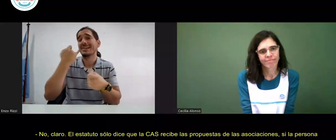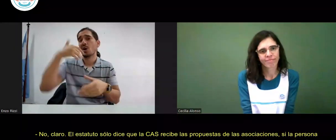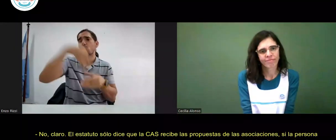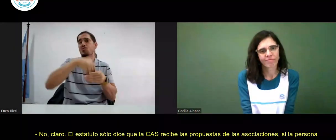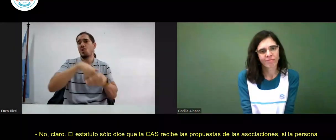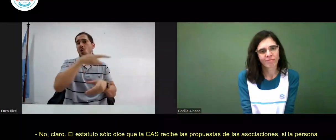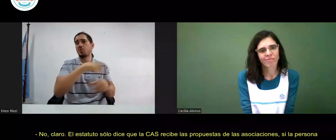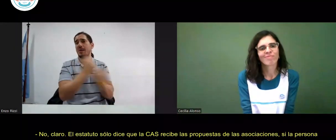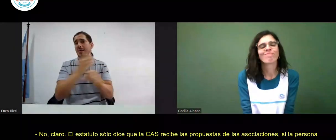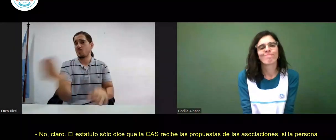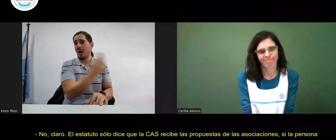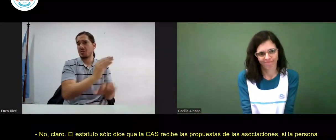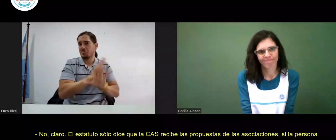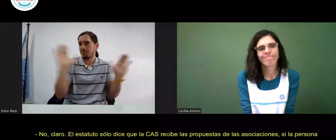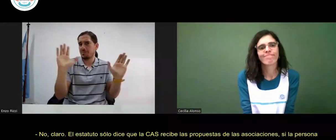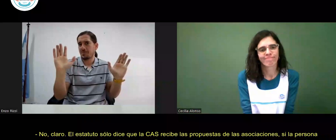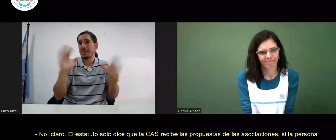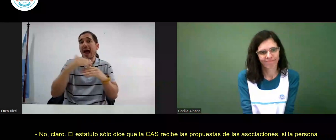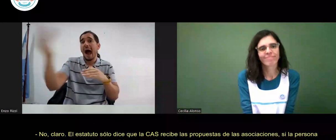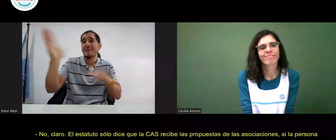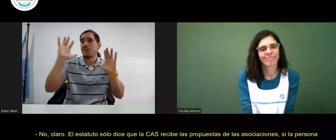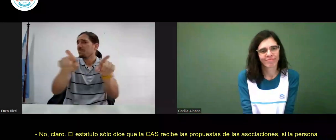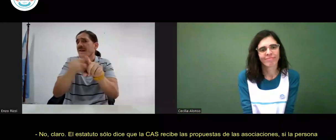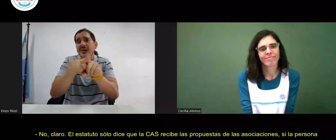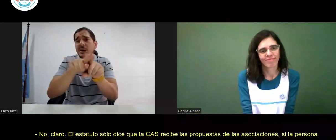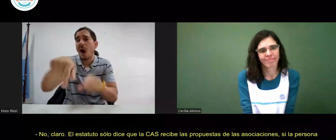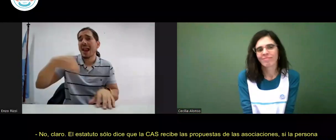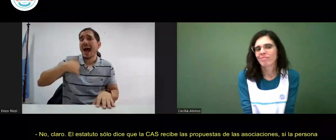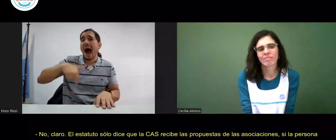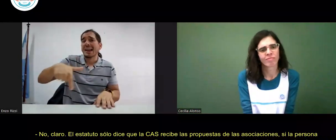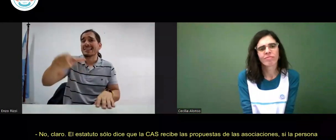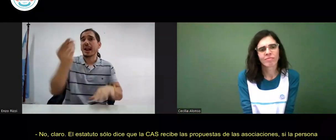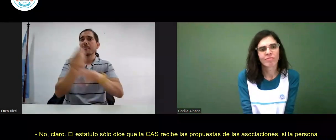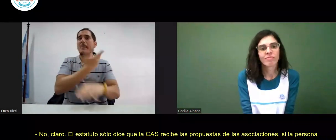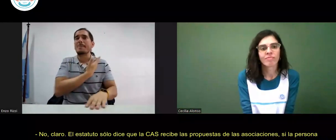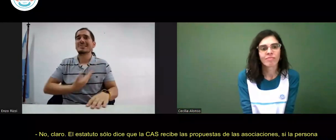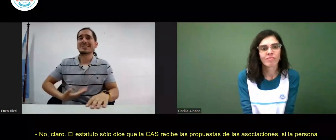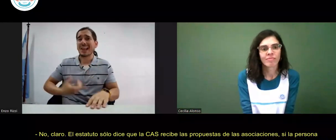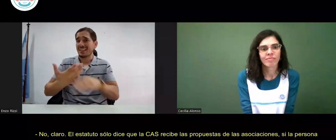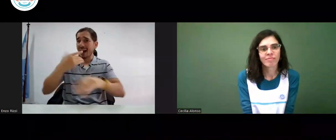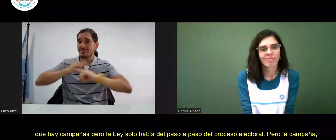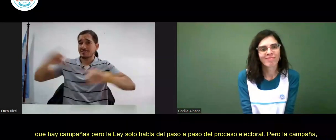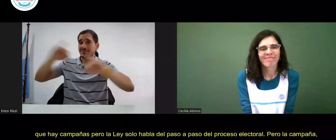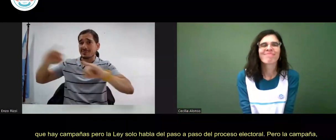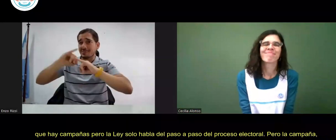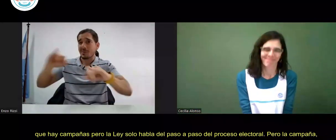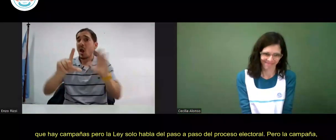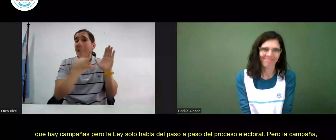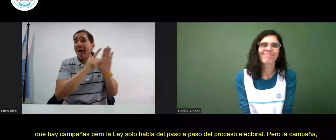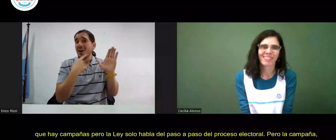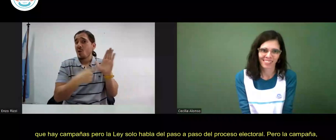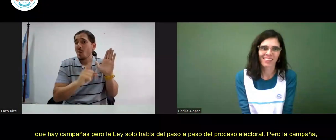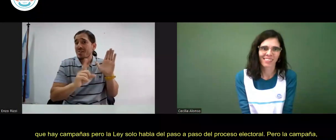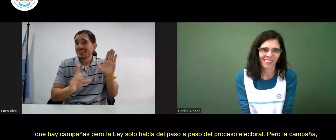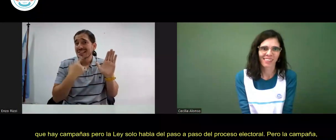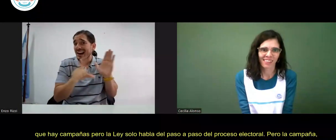persona es socia y aprueban su candidatura, etc. Pero el resto es igual que para las elecciones nacionales. Que